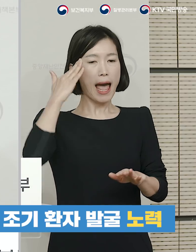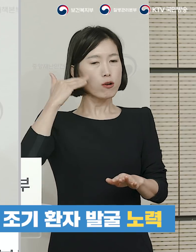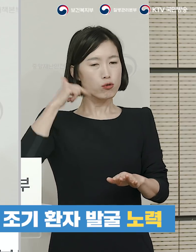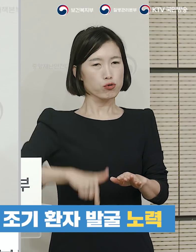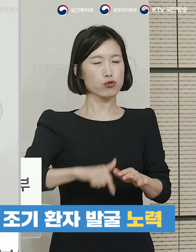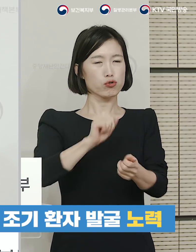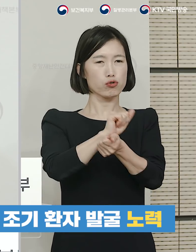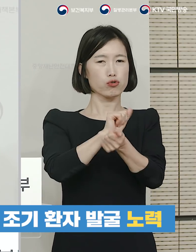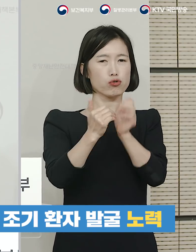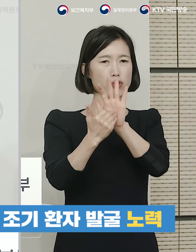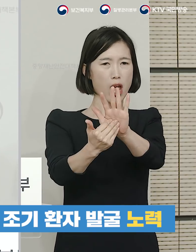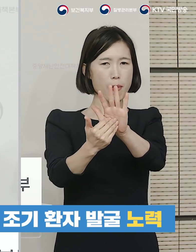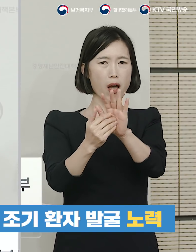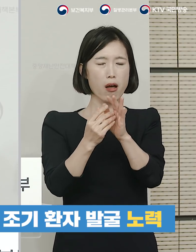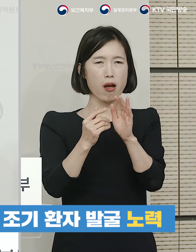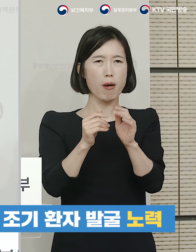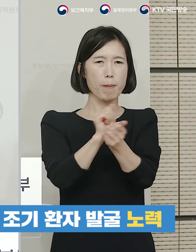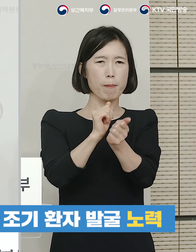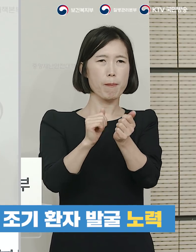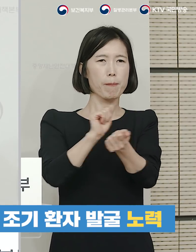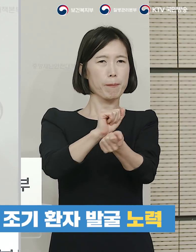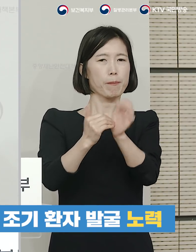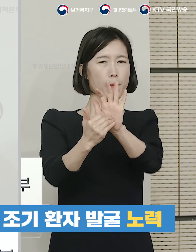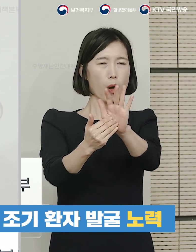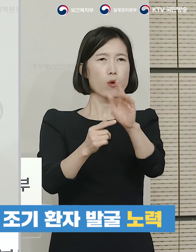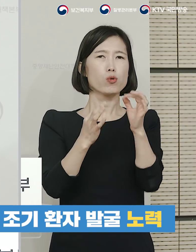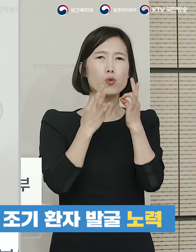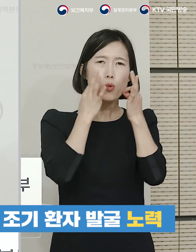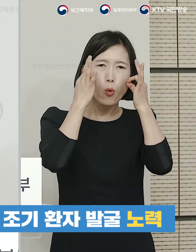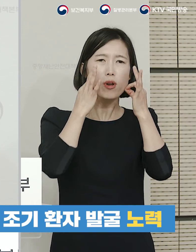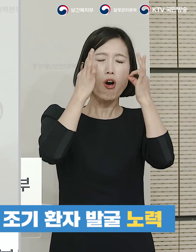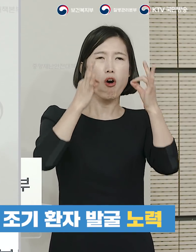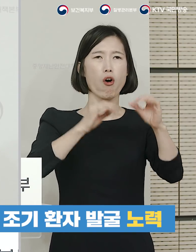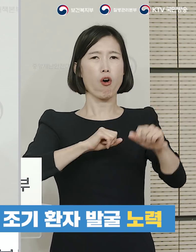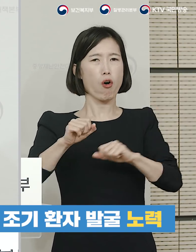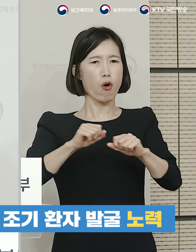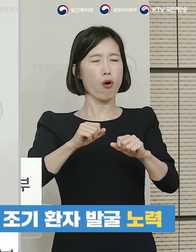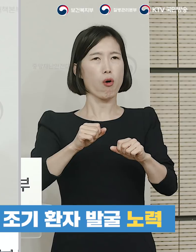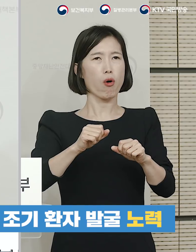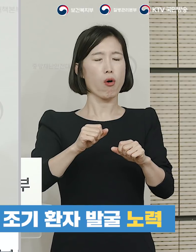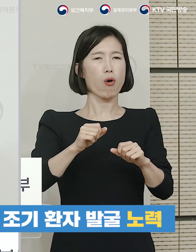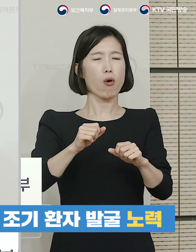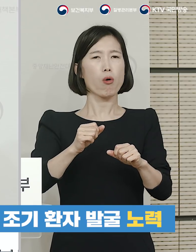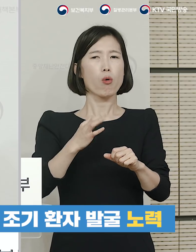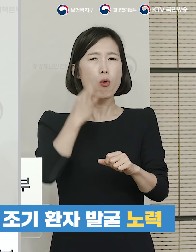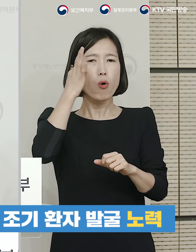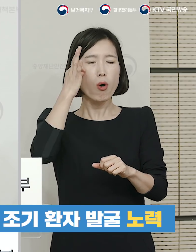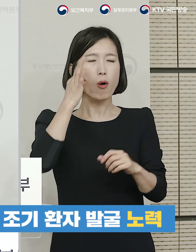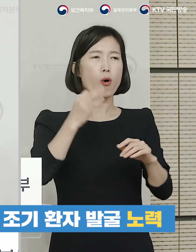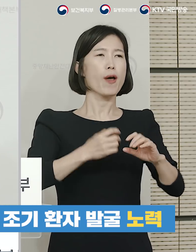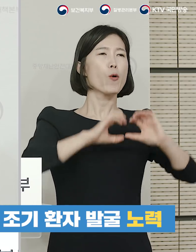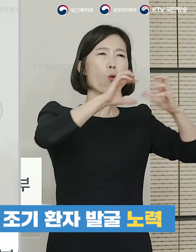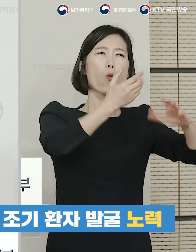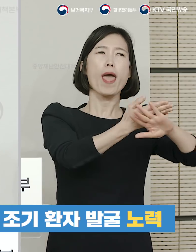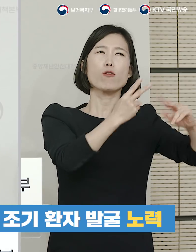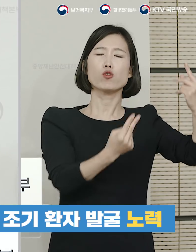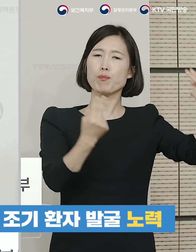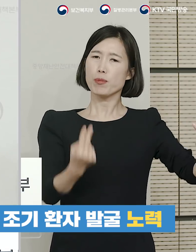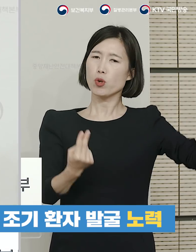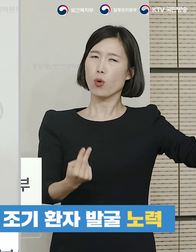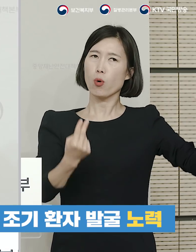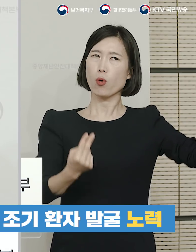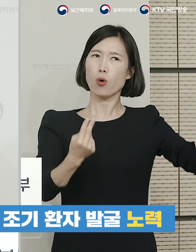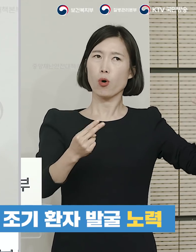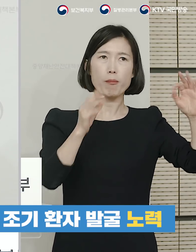우리의 방역의 지금 노력이나 그동안의 조치들을 국제적으로 비교해